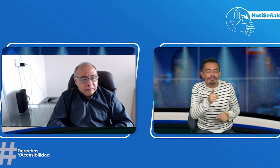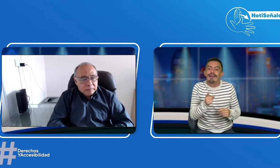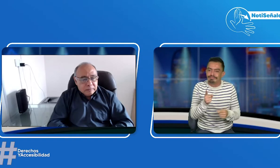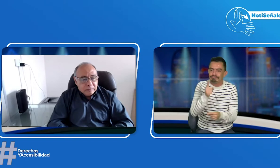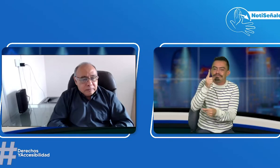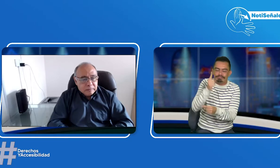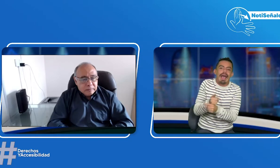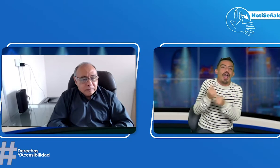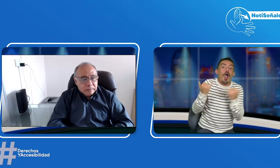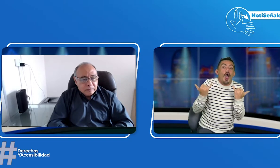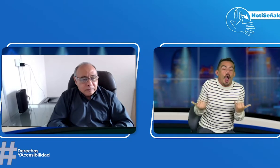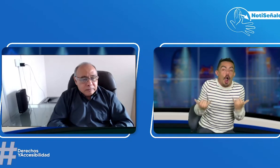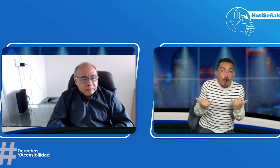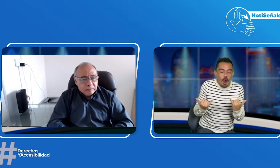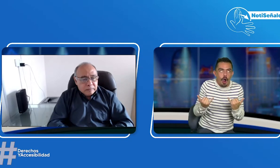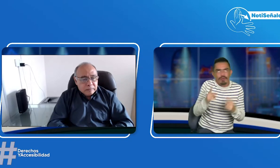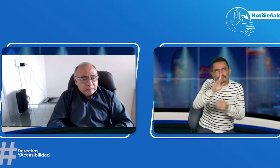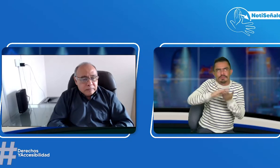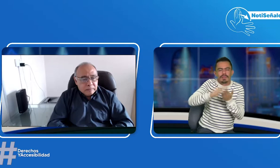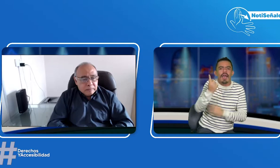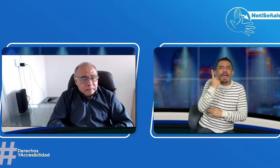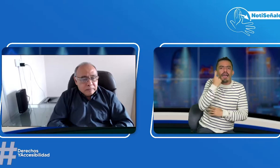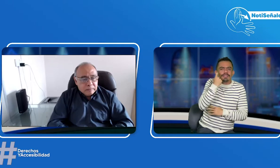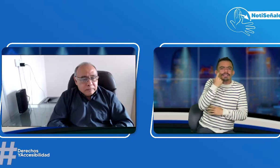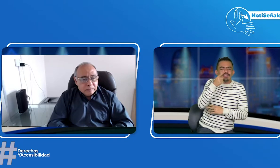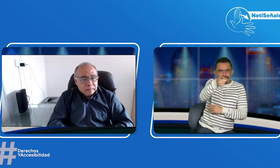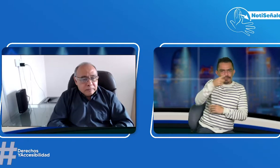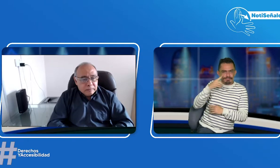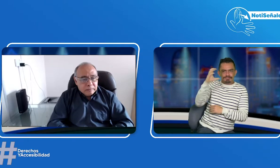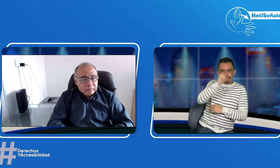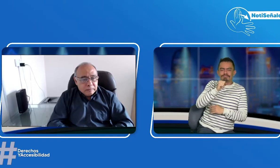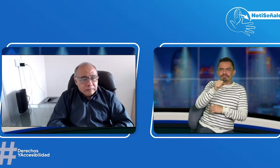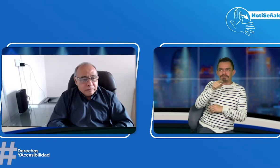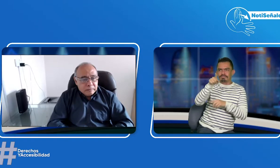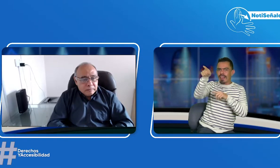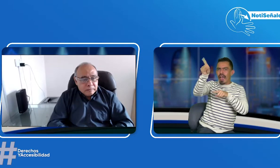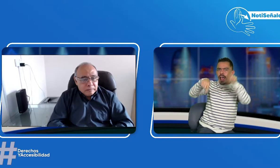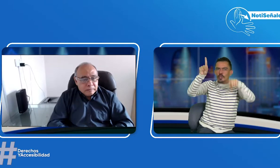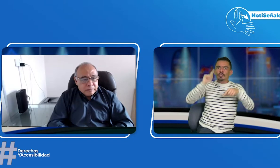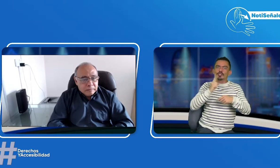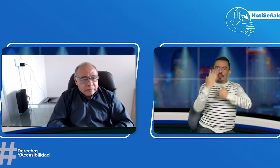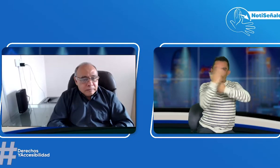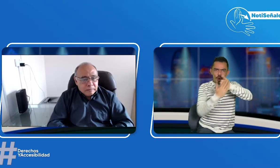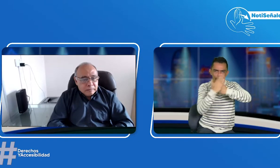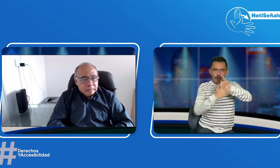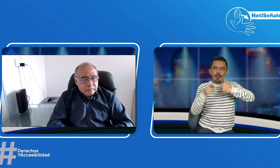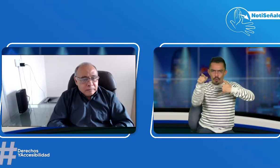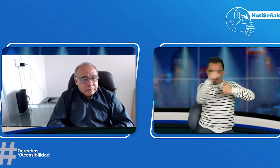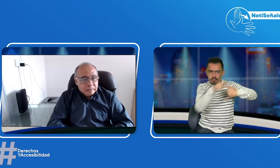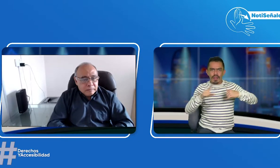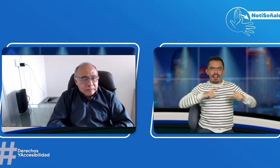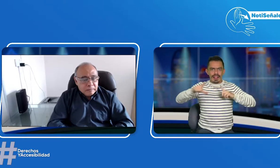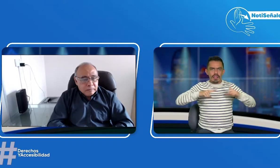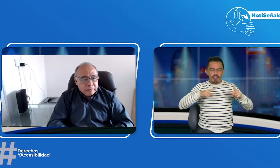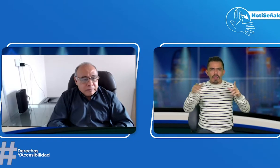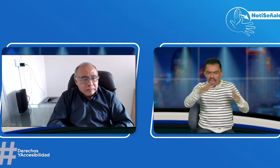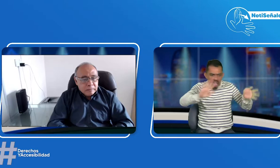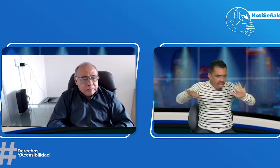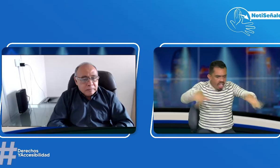importancia. Claro. ¿Qué es lo que está pasando hoy en vez? ayer. No estoy mal. Que algunas personas sordas en Colombia, algunos